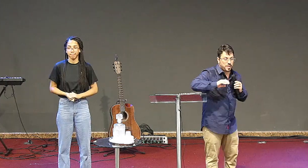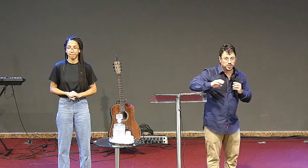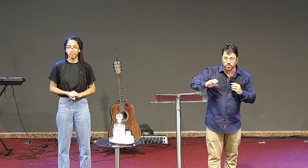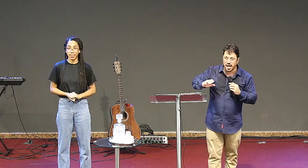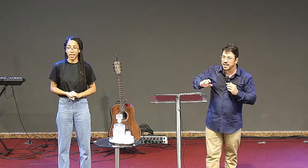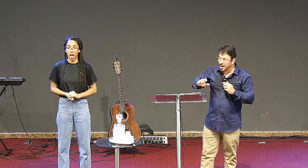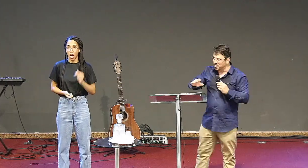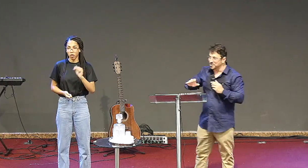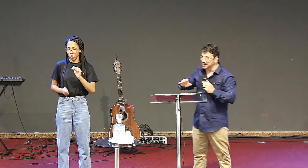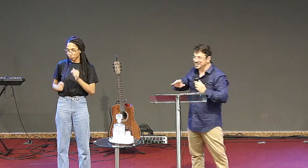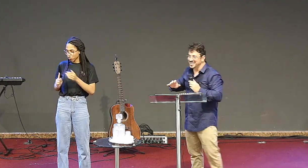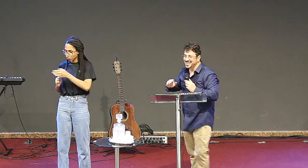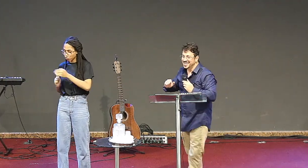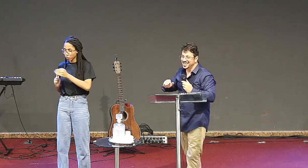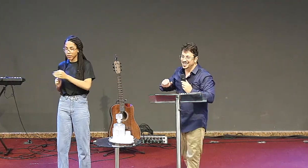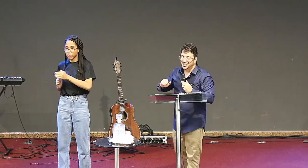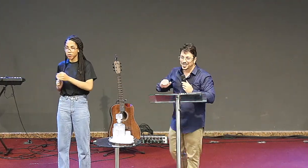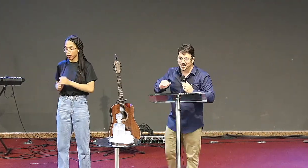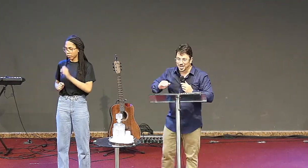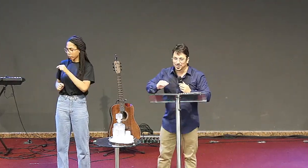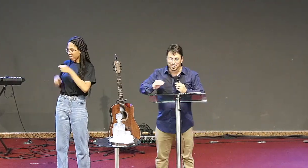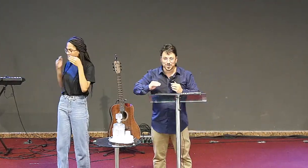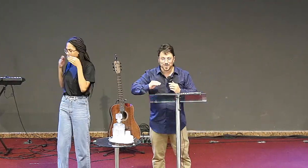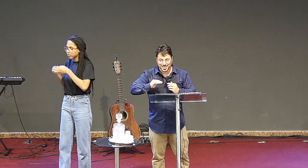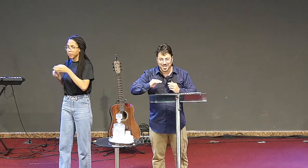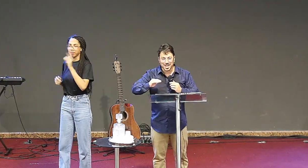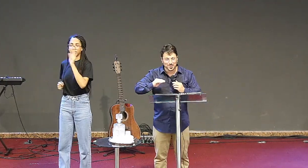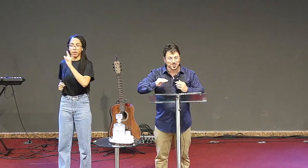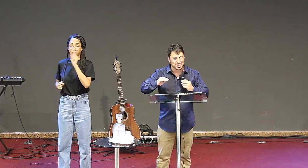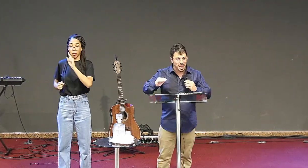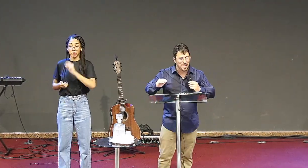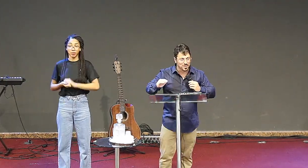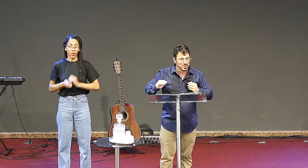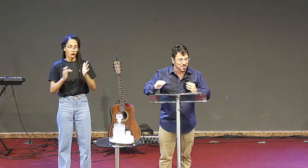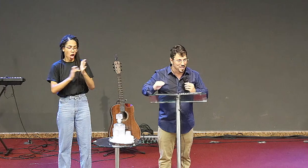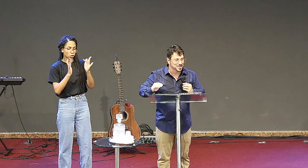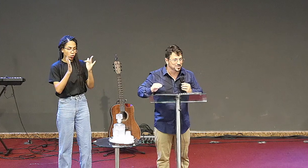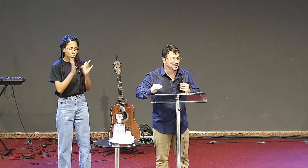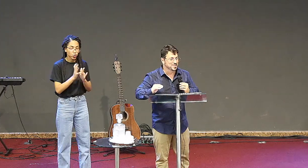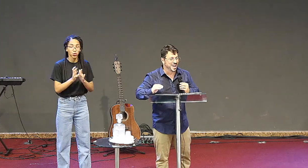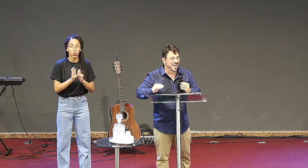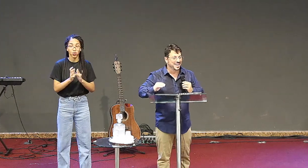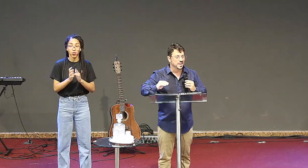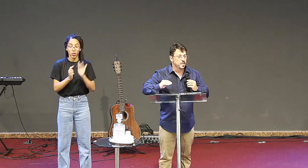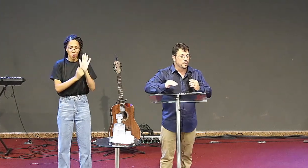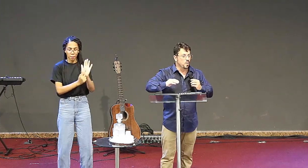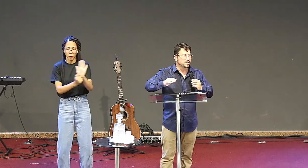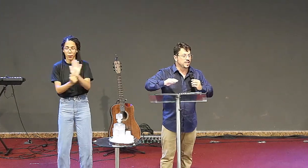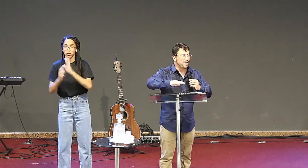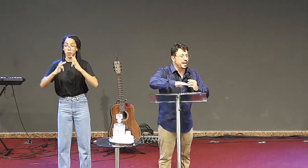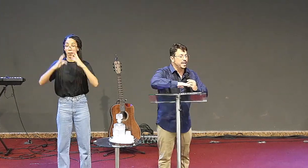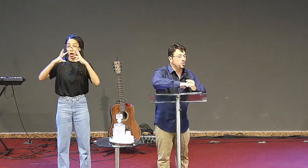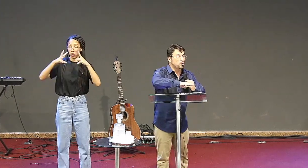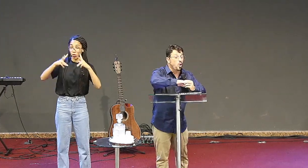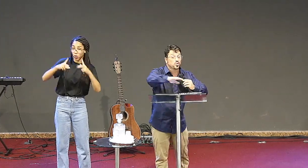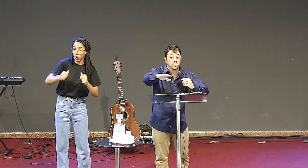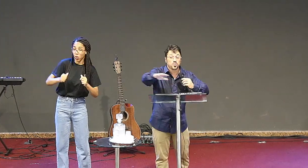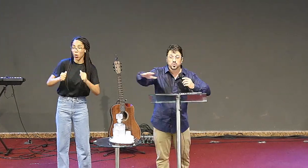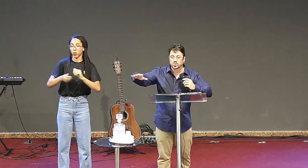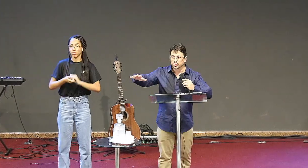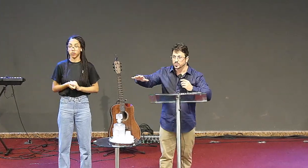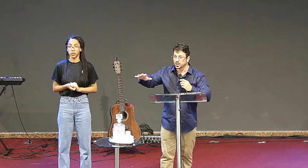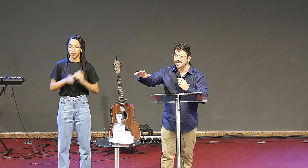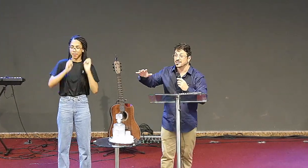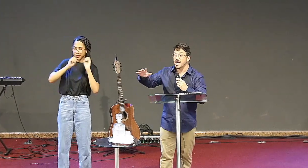atenção no particular, não. Jesus fazia ali o sistema bruto mesmo. Contava e todo